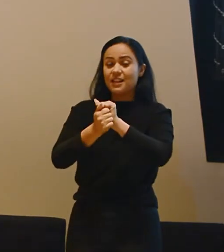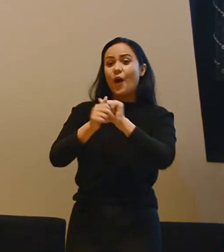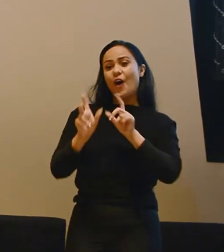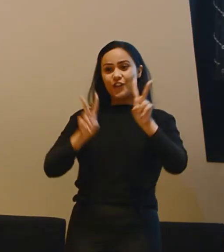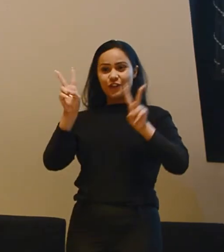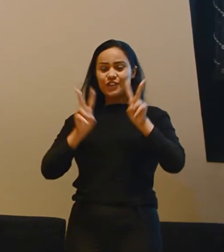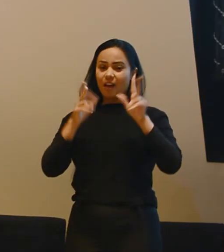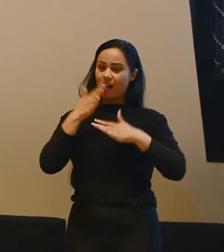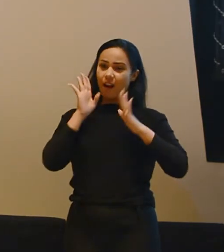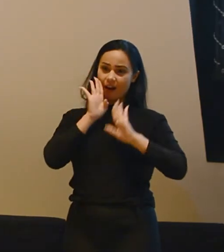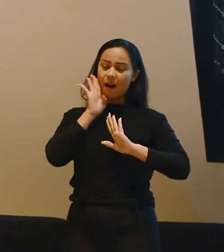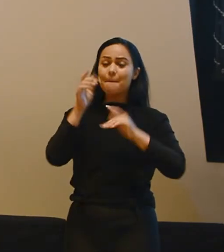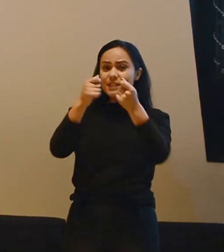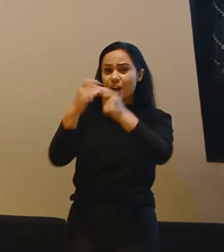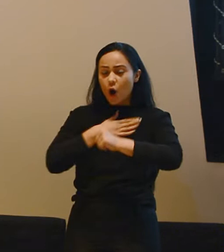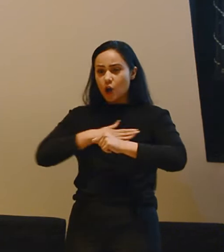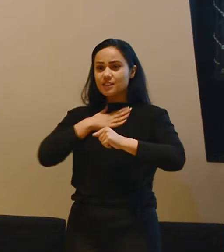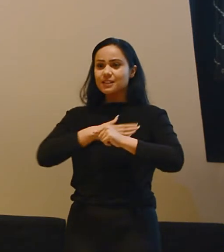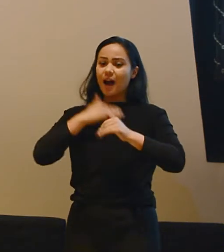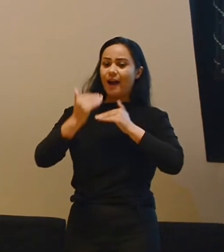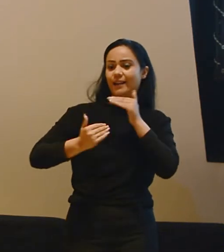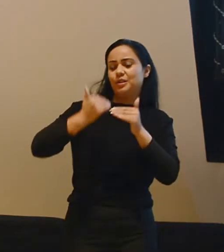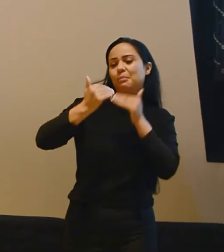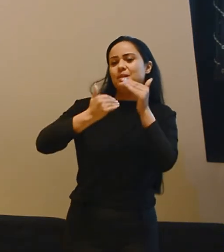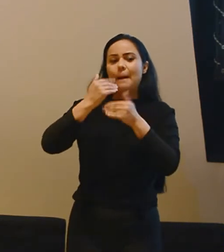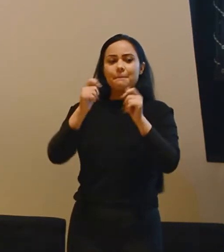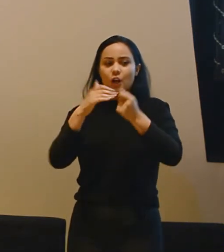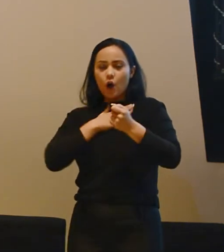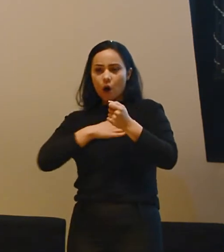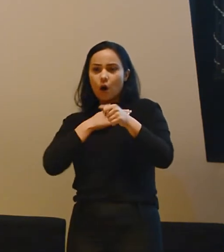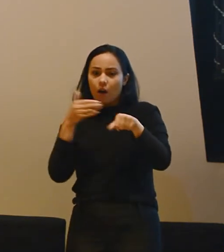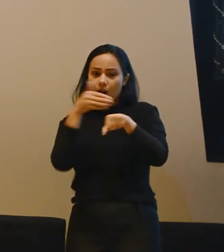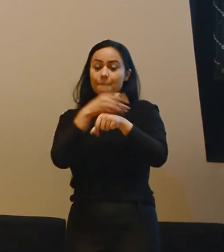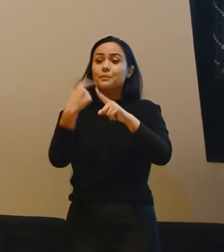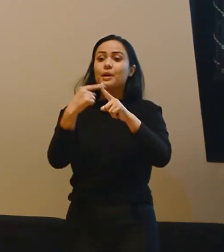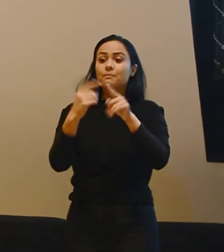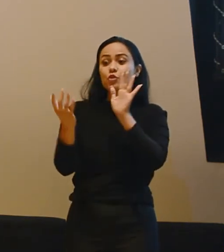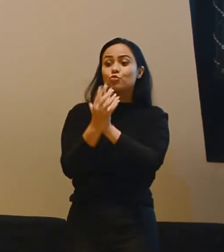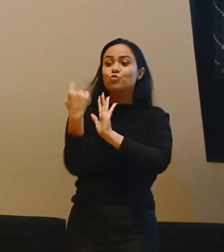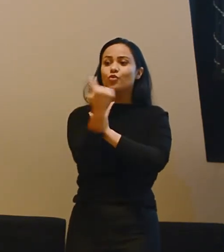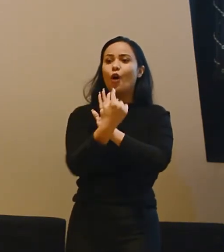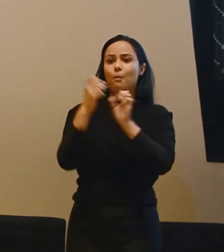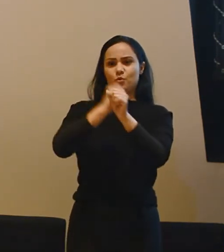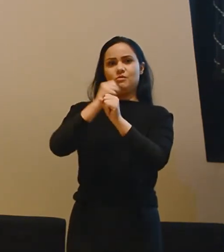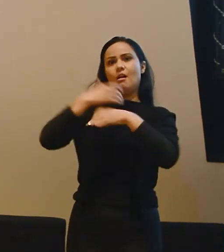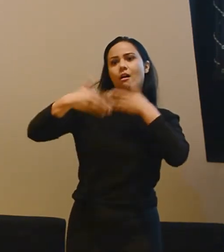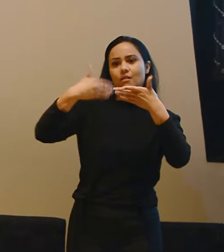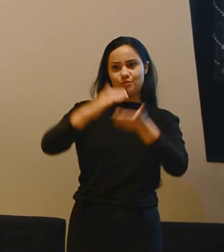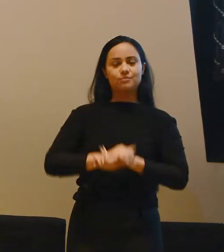divertida. Essa criança precisa gostar do processo, ela precisa gostar de estar ali, porque ela vai estar junto com a gente durante muitos anos.